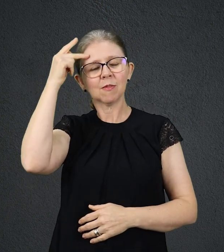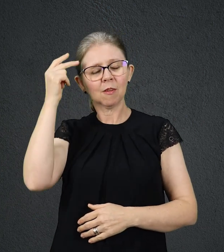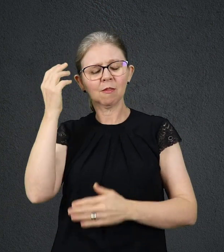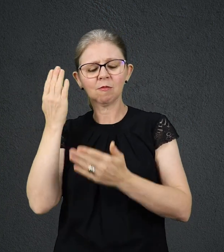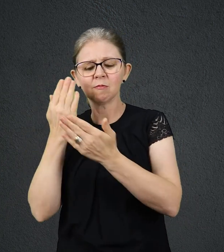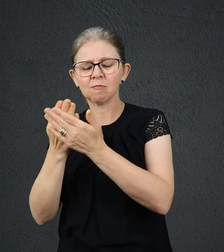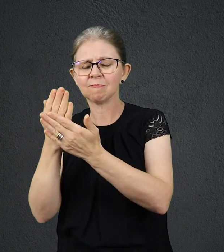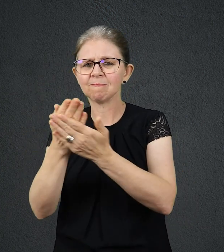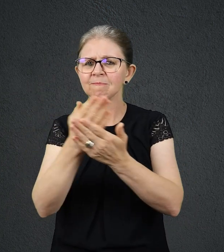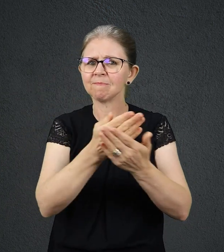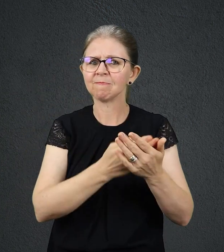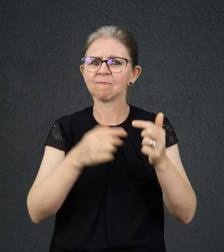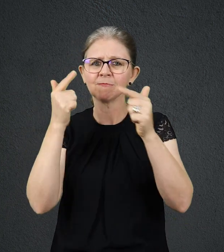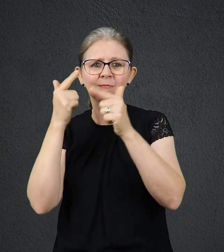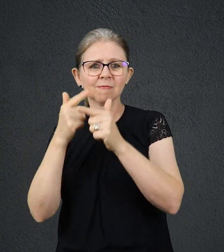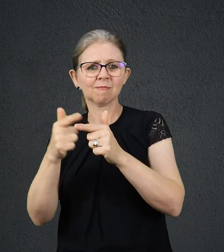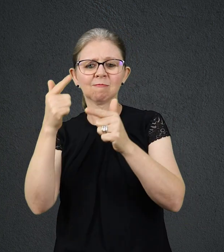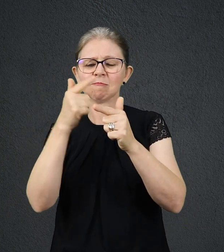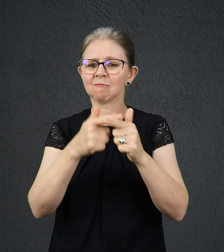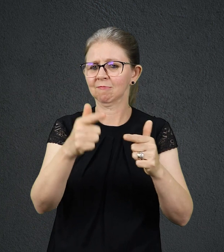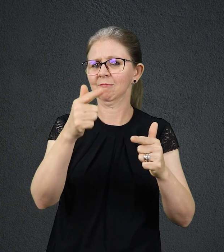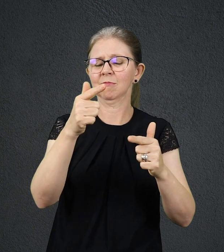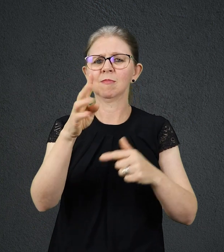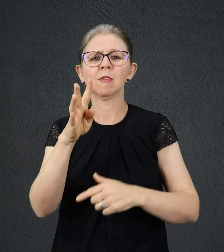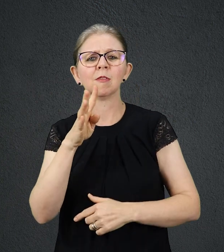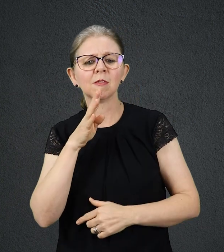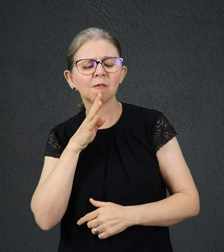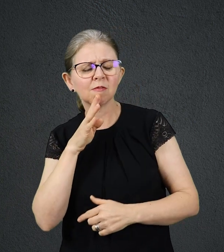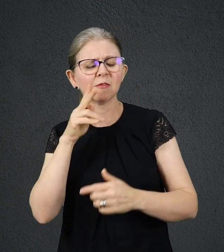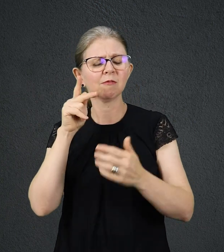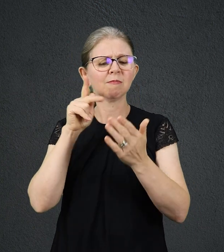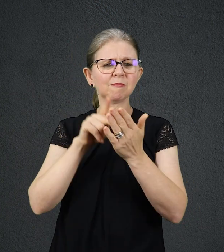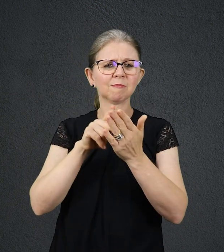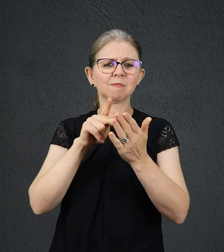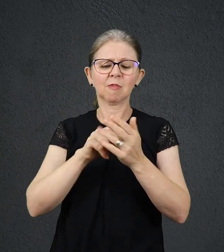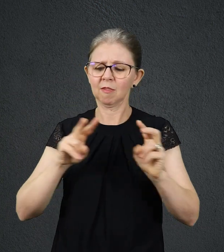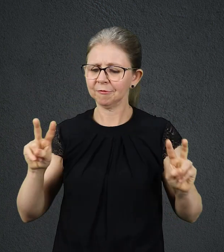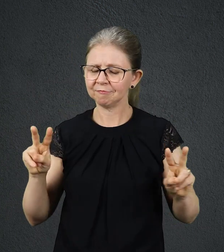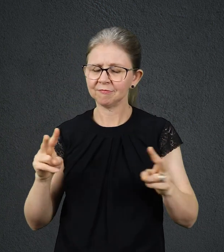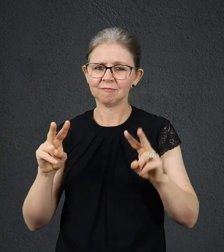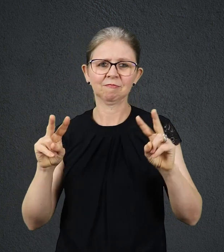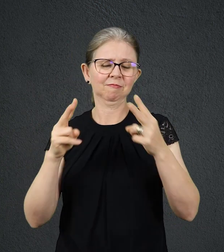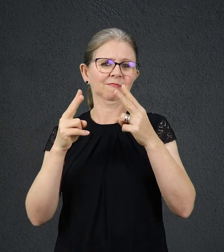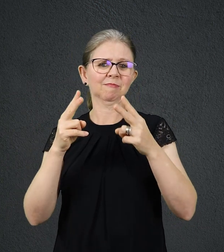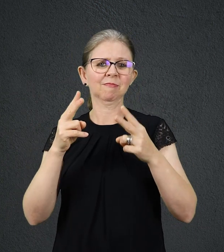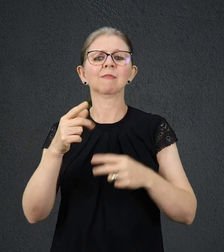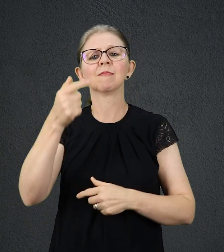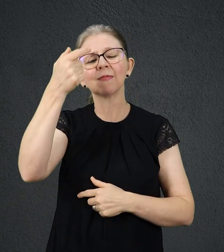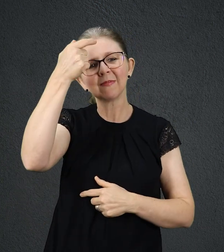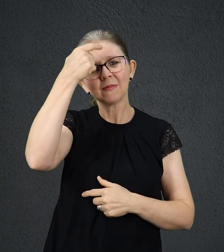relacionados à existência, ao conhecimento, à verdade, aos valores morais e estéticos, à mente